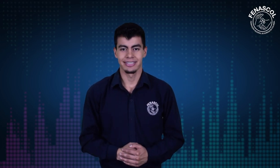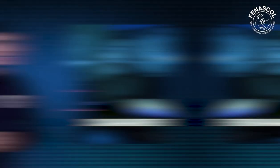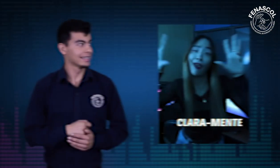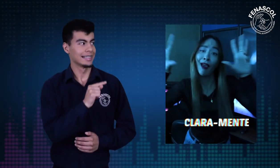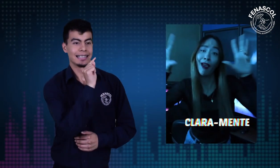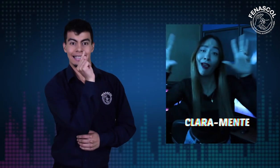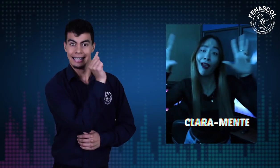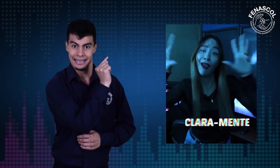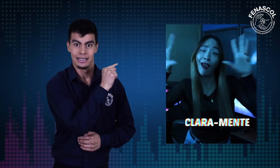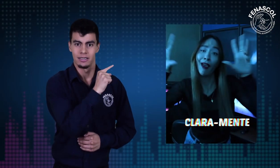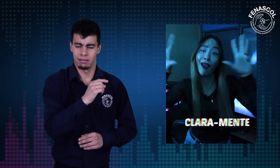o corrientes.